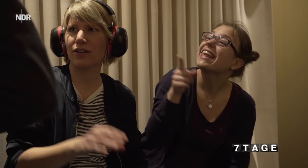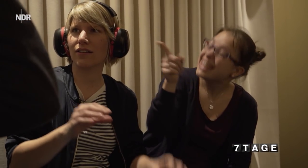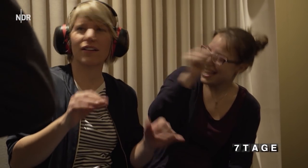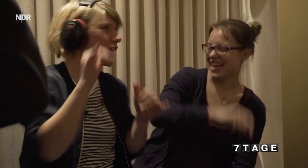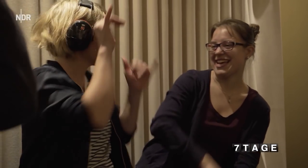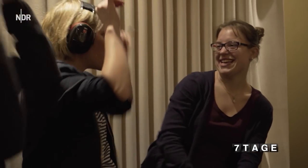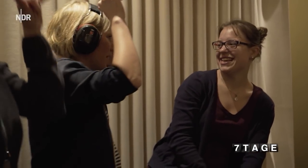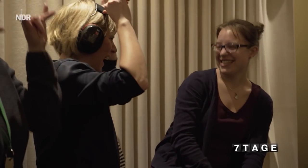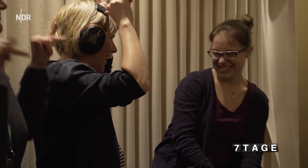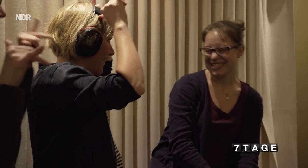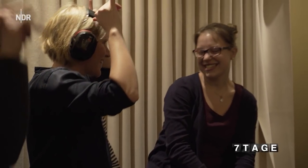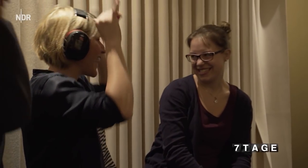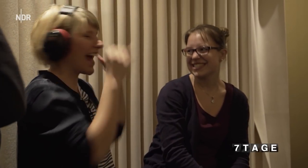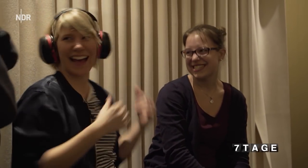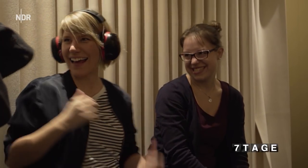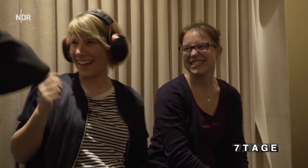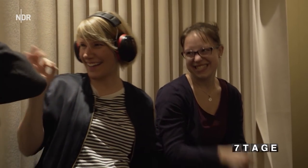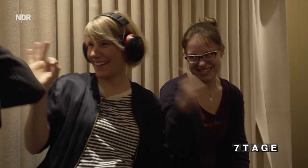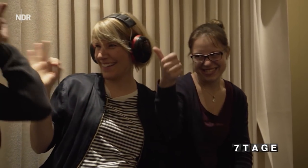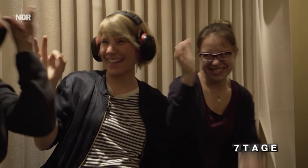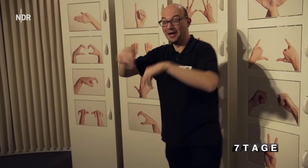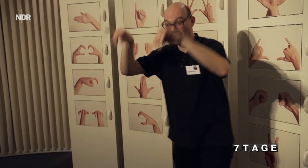Okay. Okay.